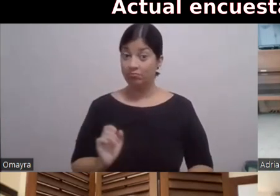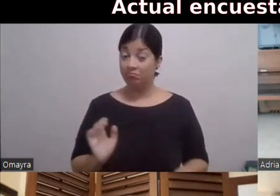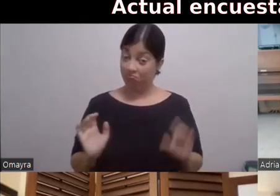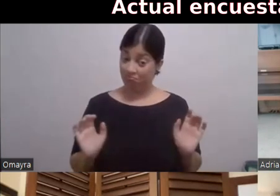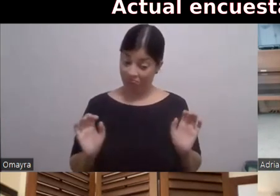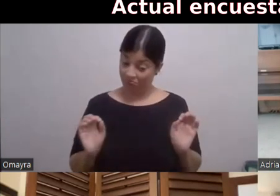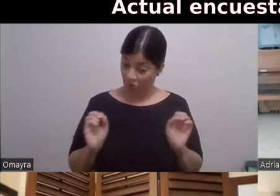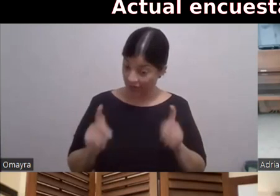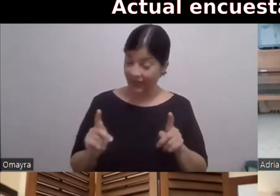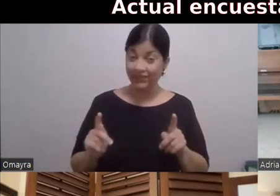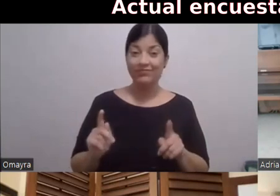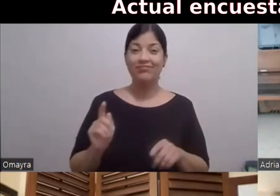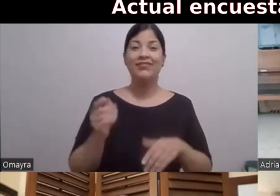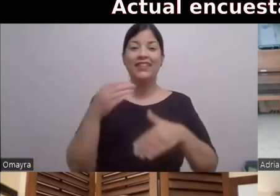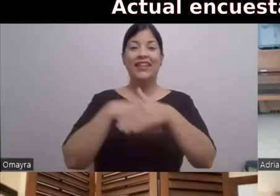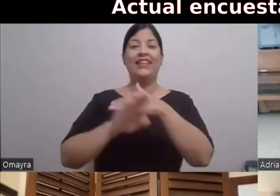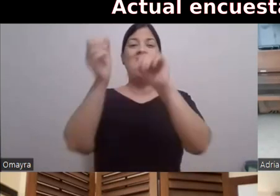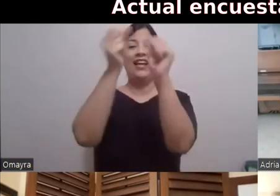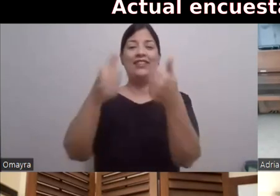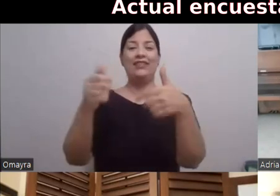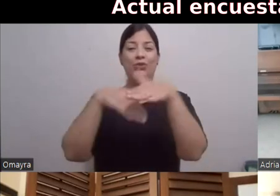a Artefusion.org Y vota Ok